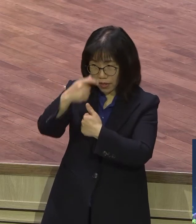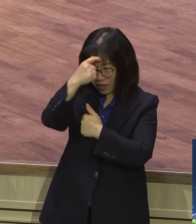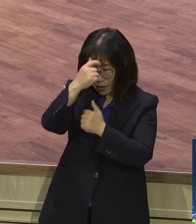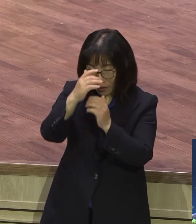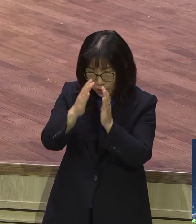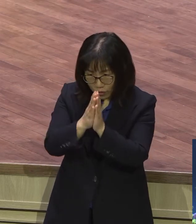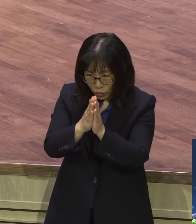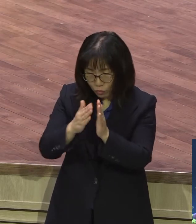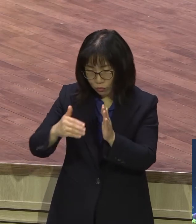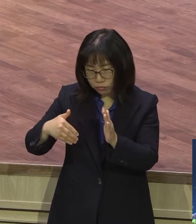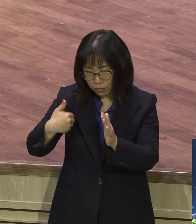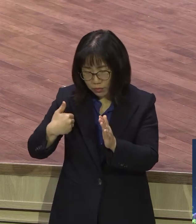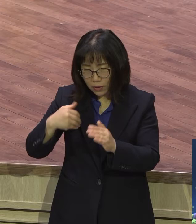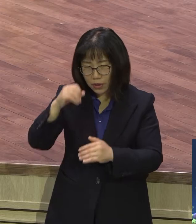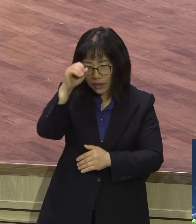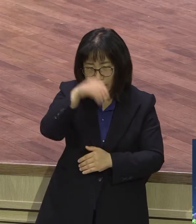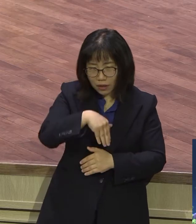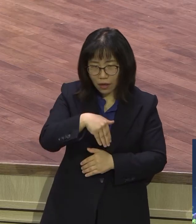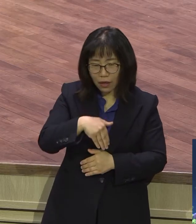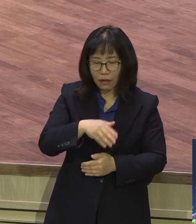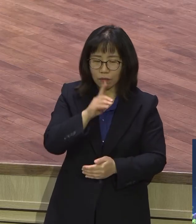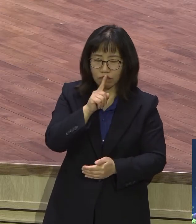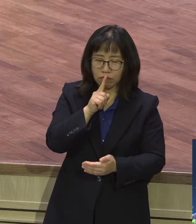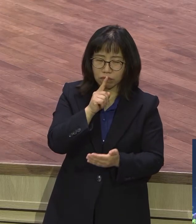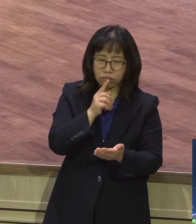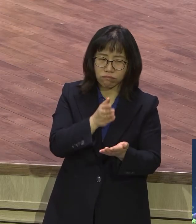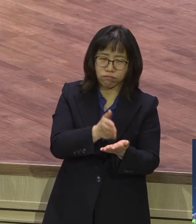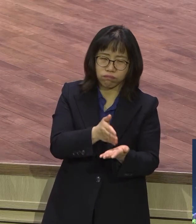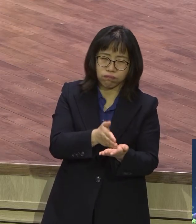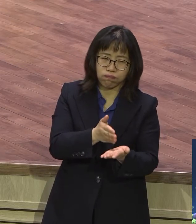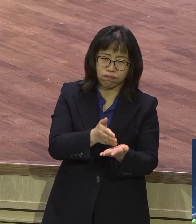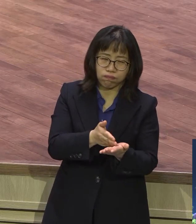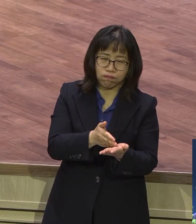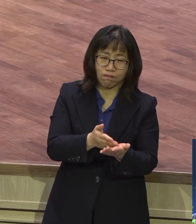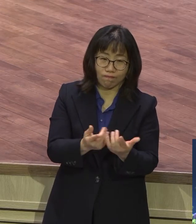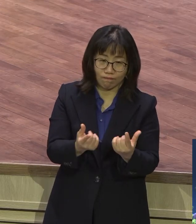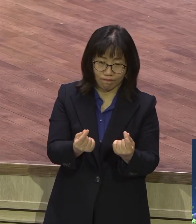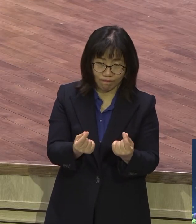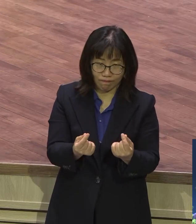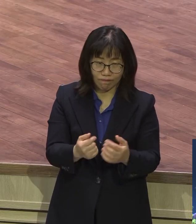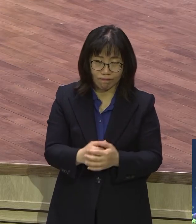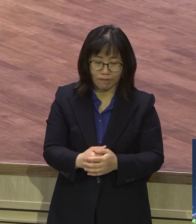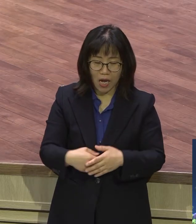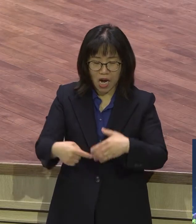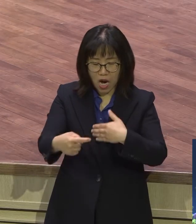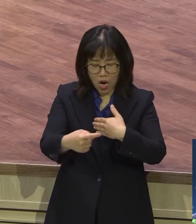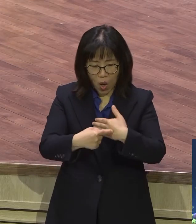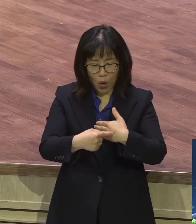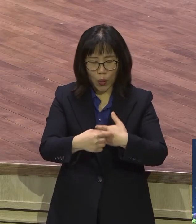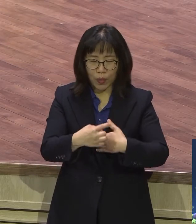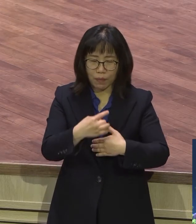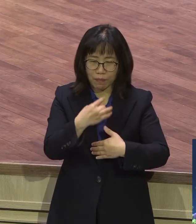주문 이걸 뭐랄요? 형식화된 교인 형식화된 삶이라